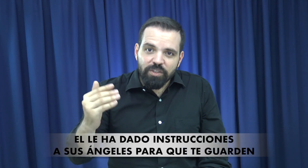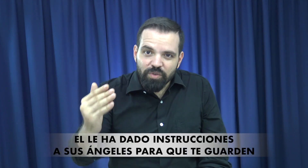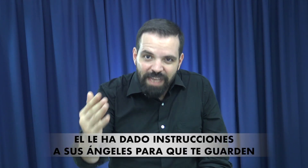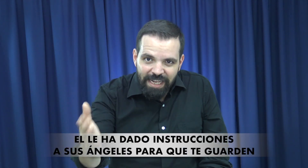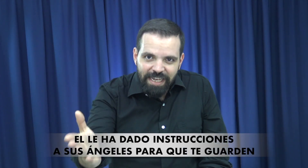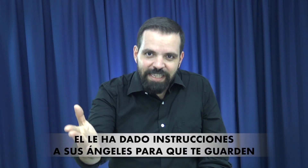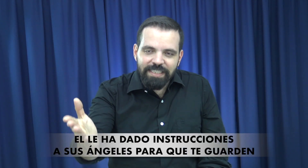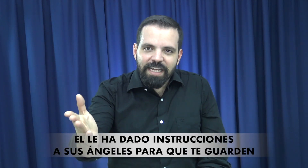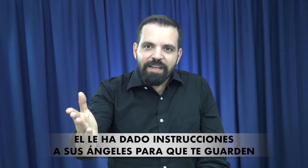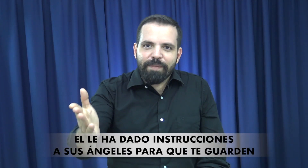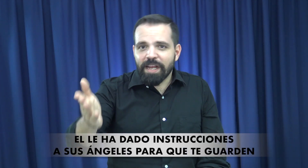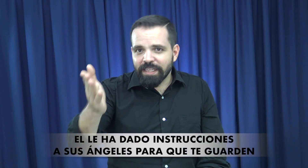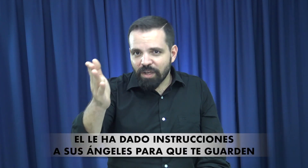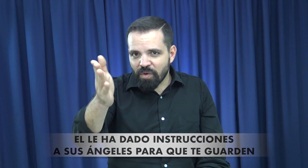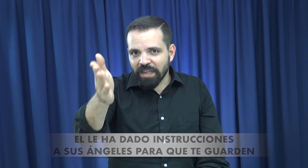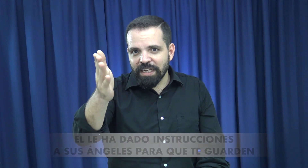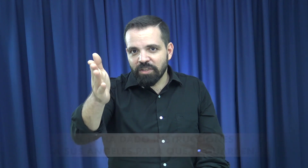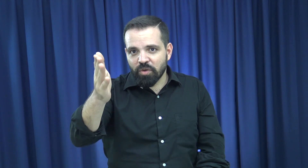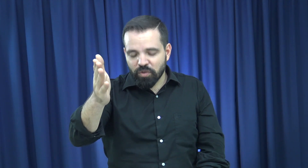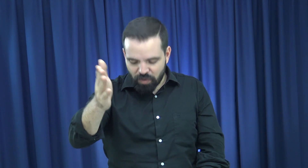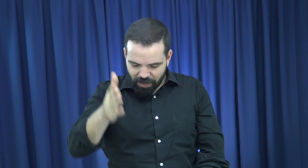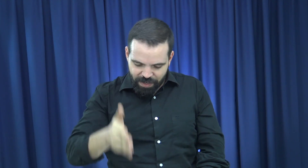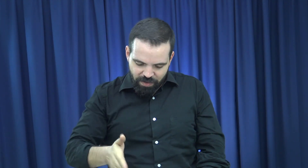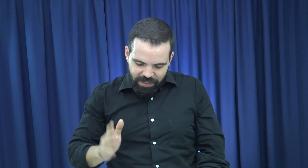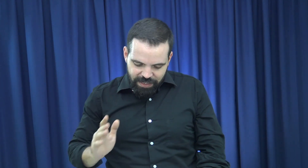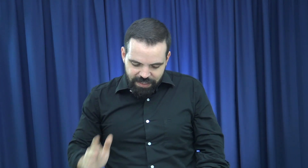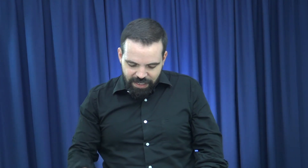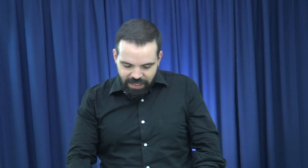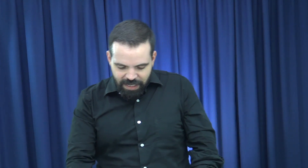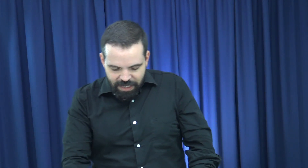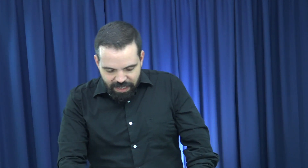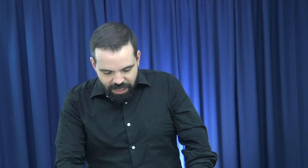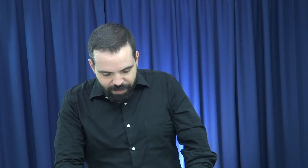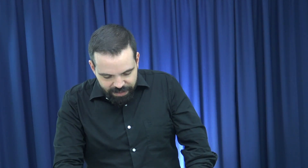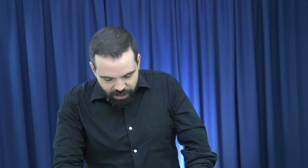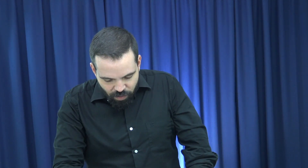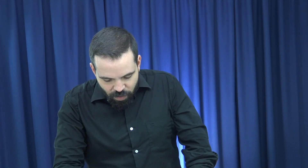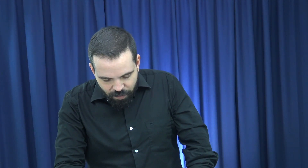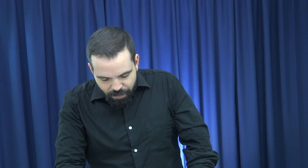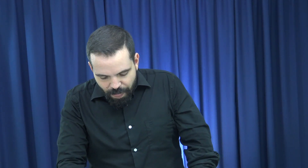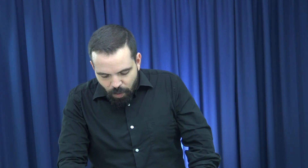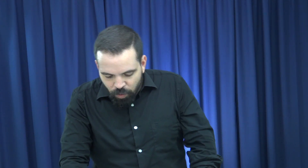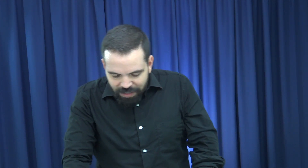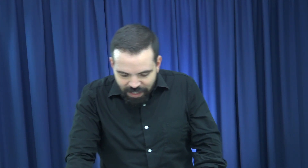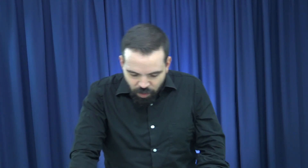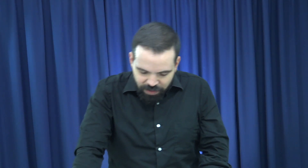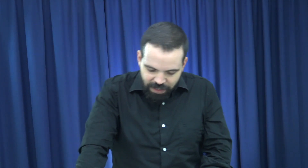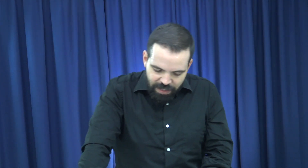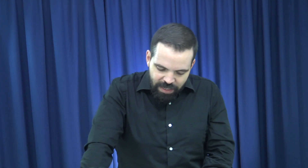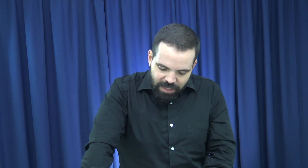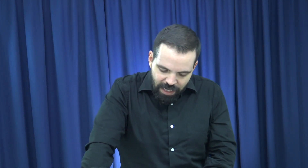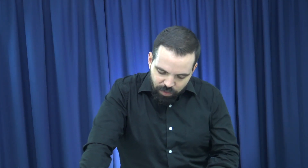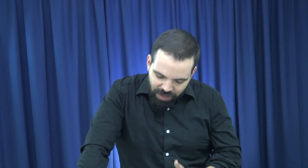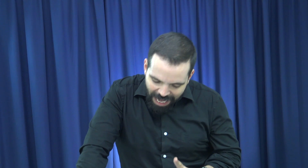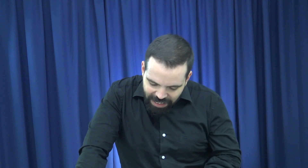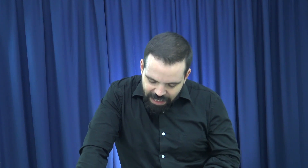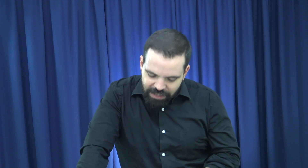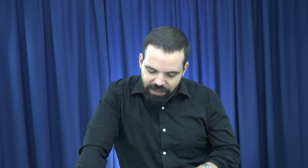a sus ángeles para que te guarden en todos tus caminos. Así dice el versículo 11 y 12. A sus ángeles